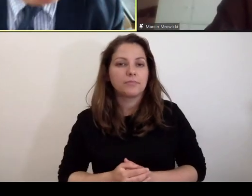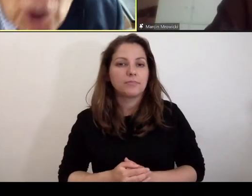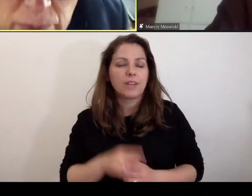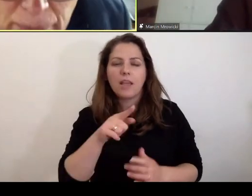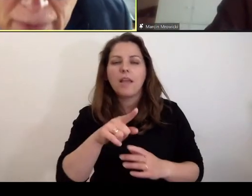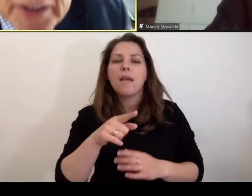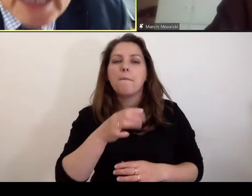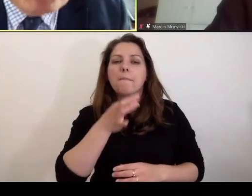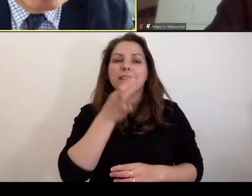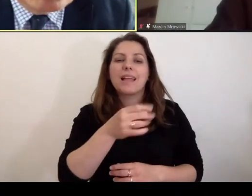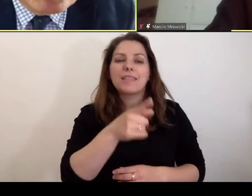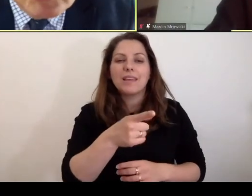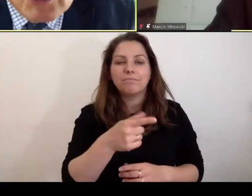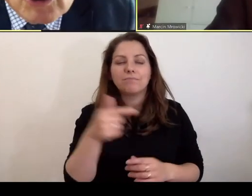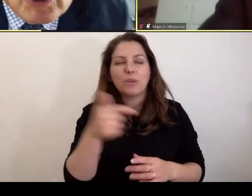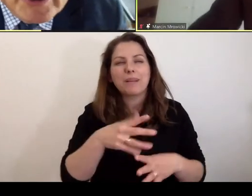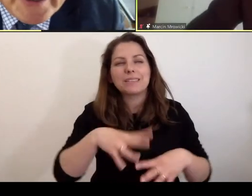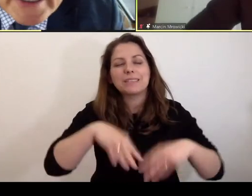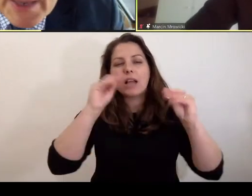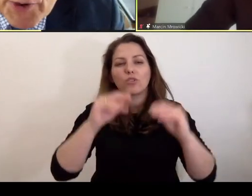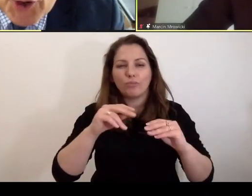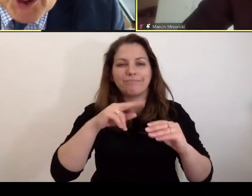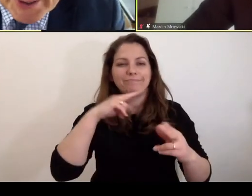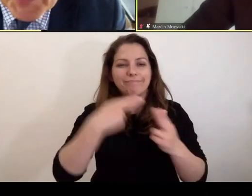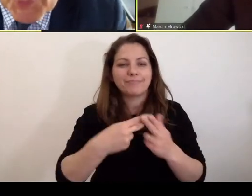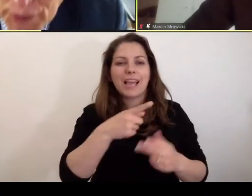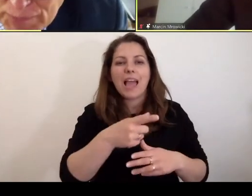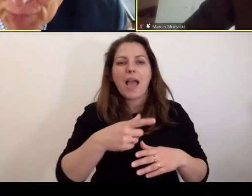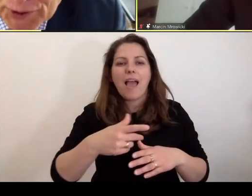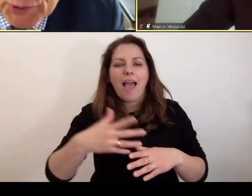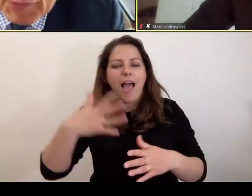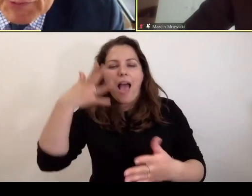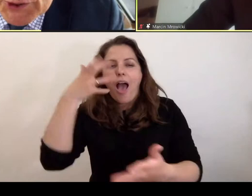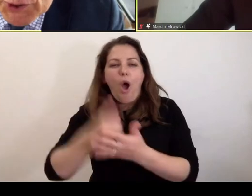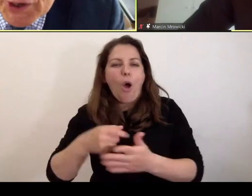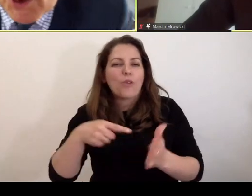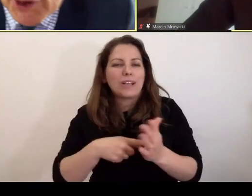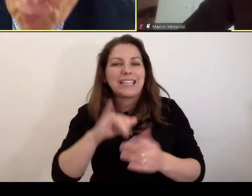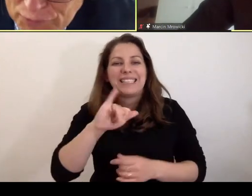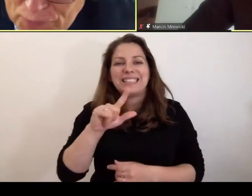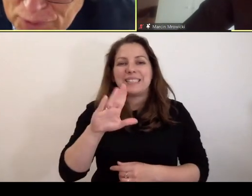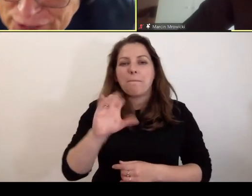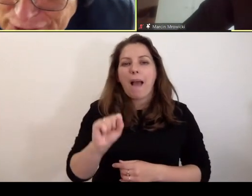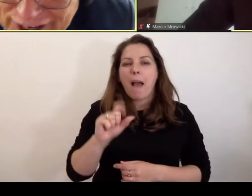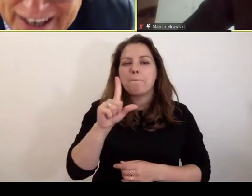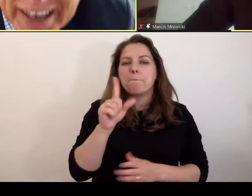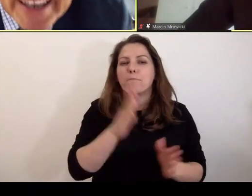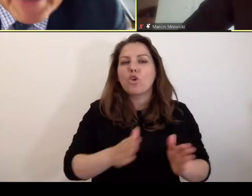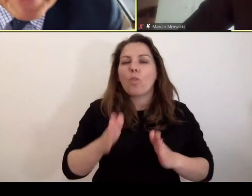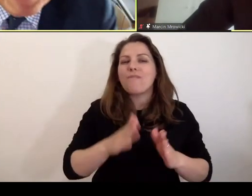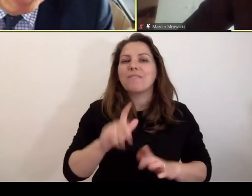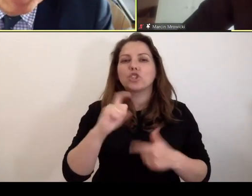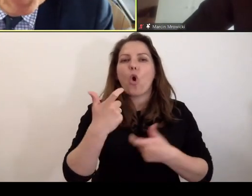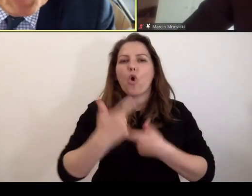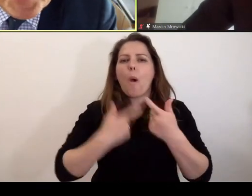pytanie należałoby pewnie zacząć od samego konceptu Izby Przygotowawczej. Co ona w ogóle robi w tym procesie?